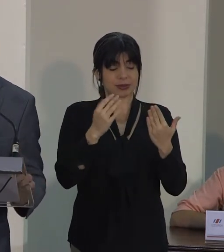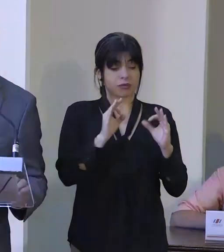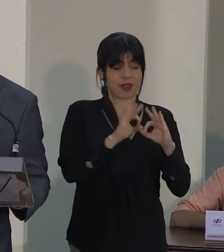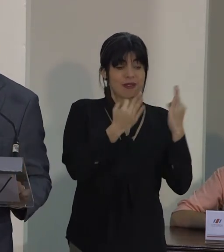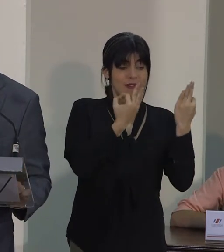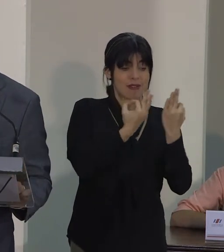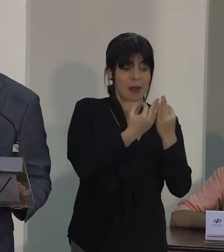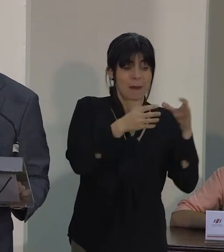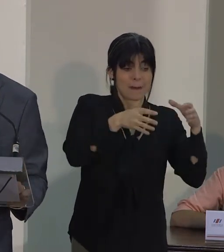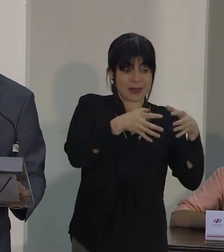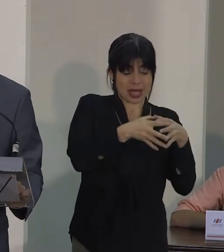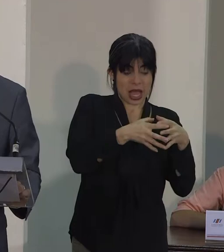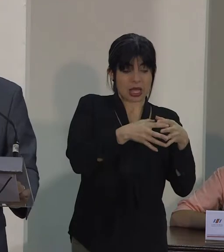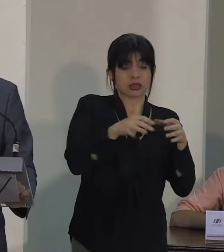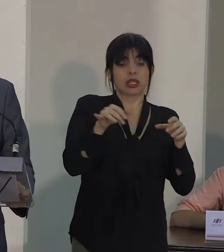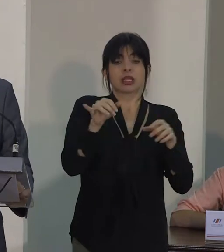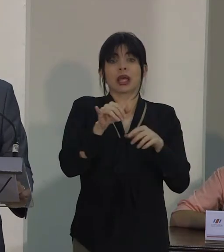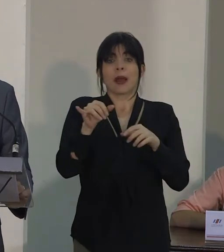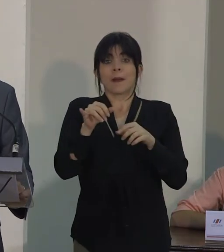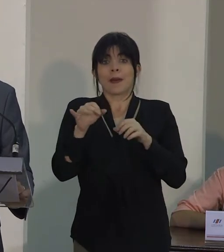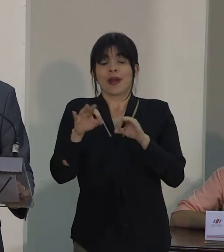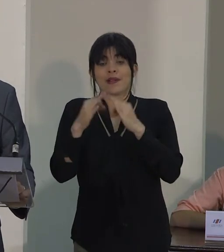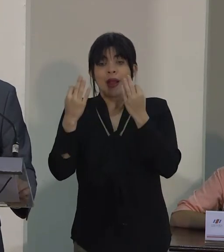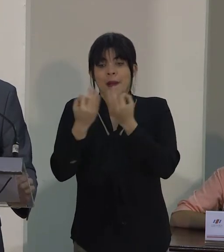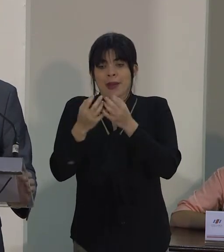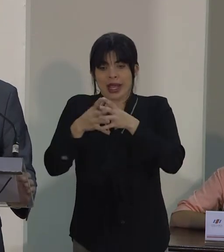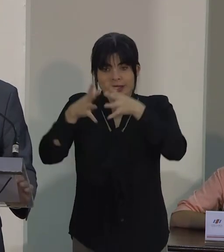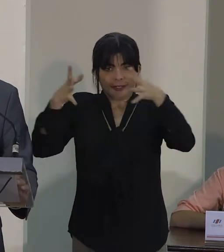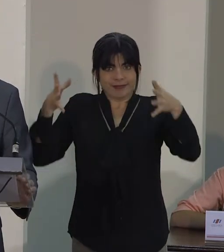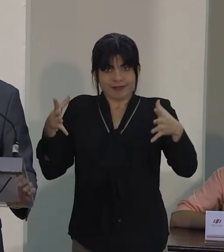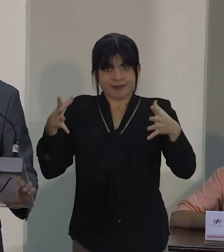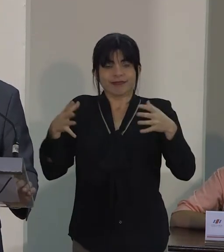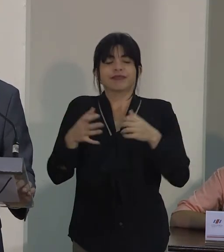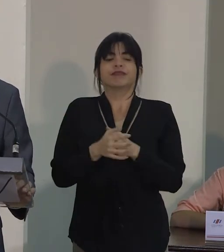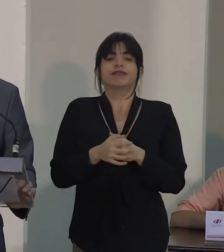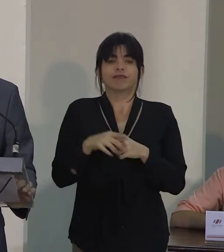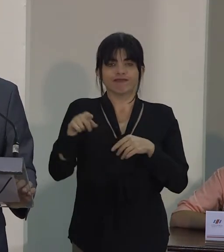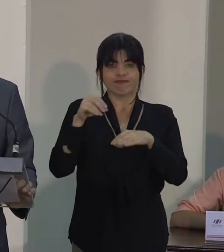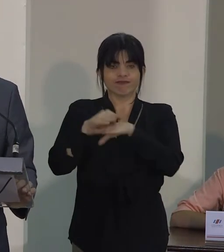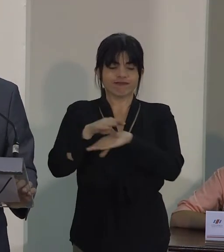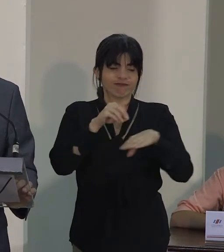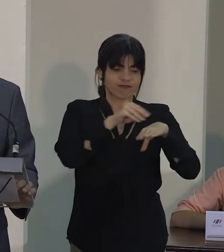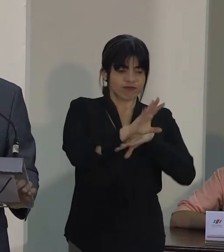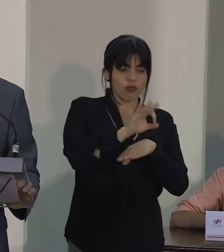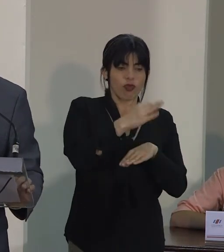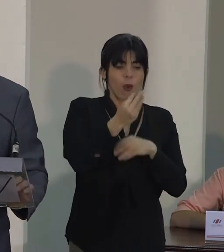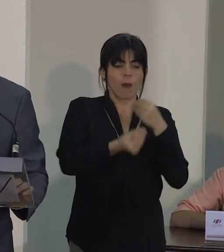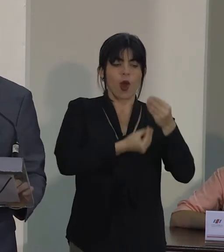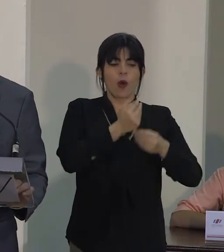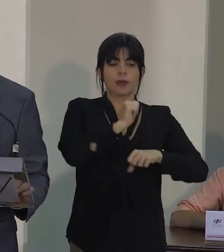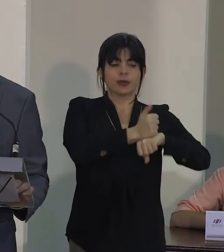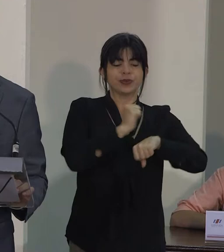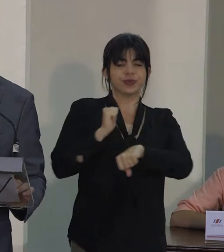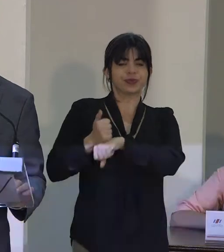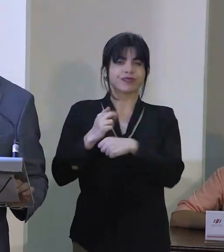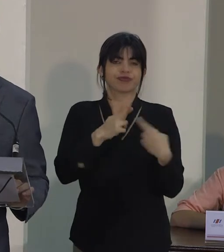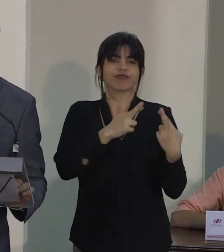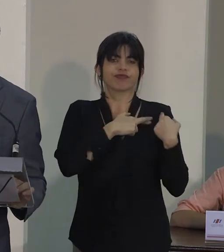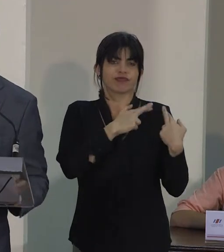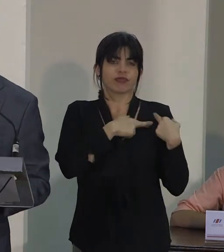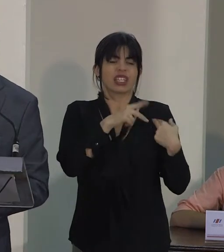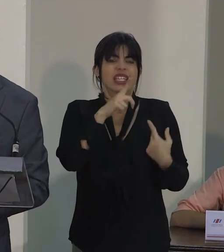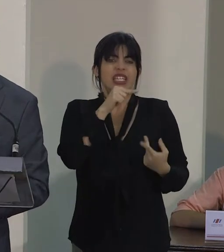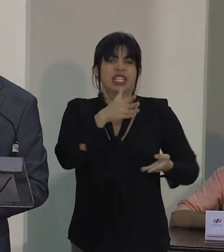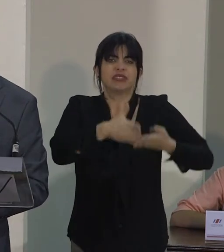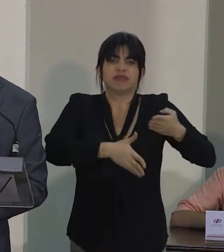familias nucleares como las extensas, incide en la forma en que se establecen las responsabilidades de